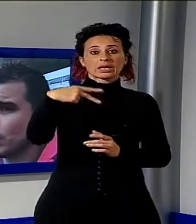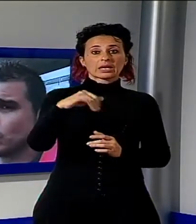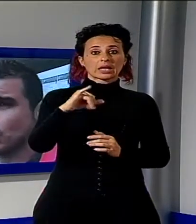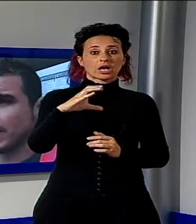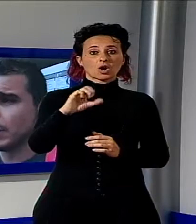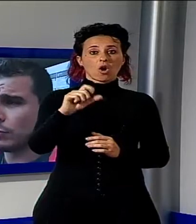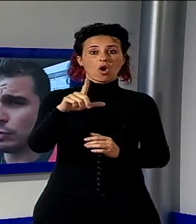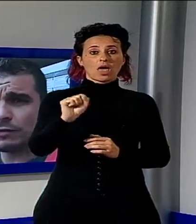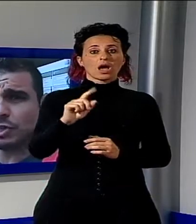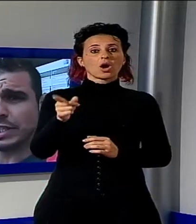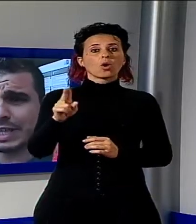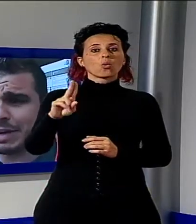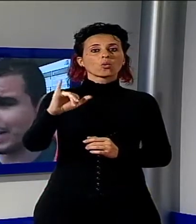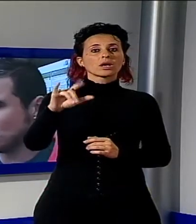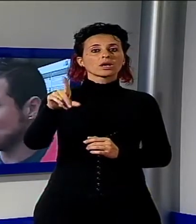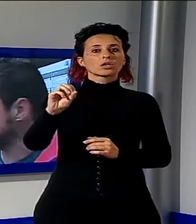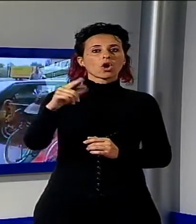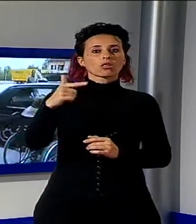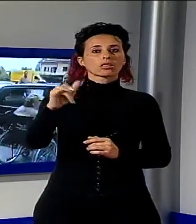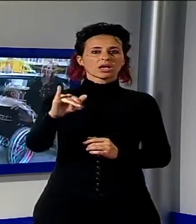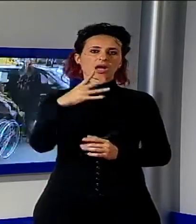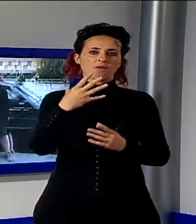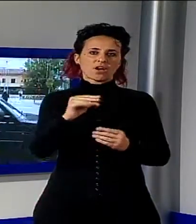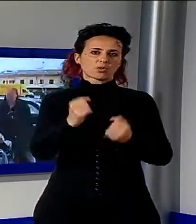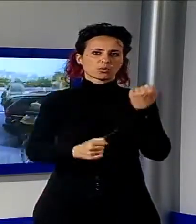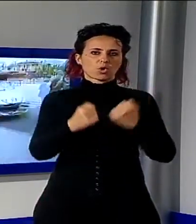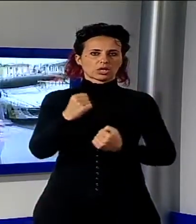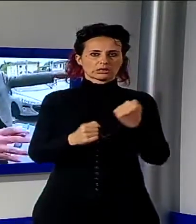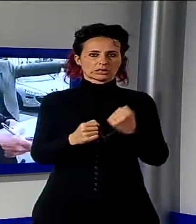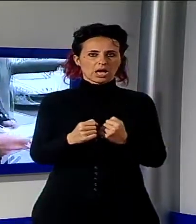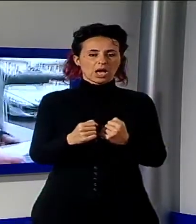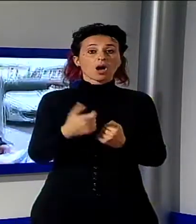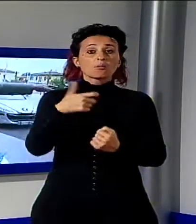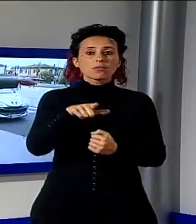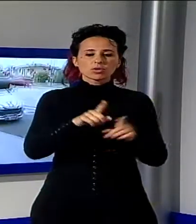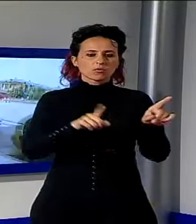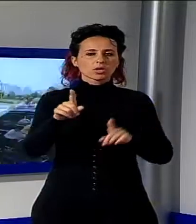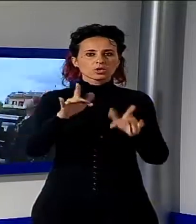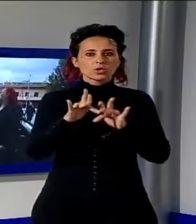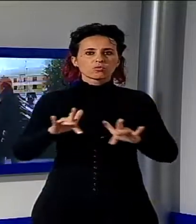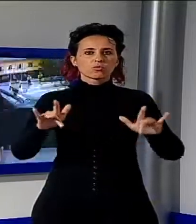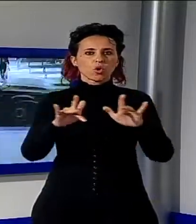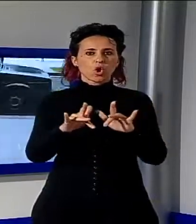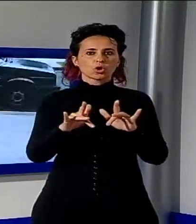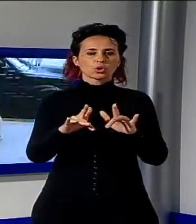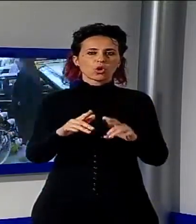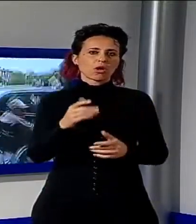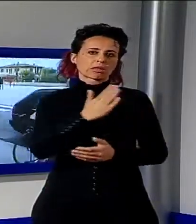invalido civile. Questo spiega il perché delle tante contravvenzioni elevate in questi giorni, evidentemente dovute non allo